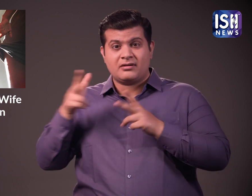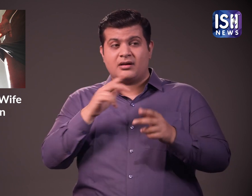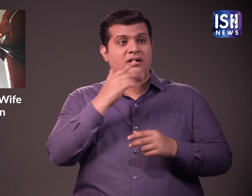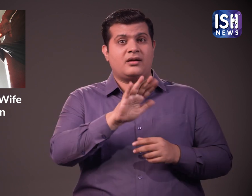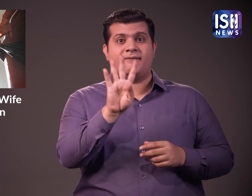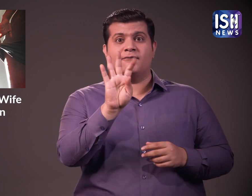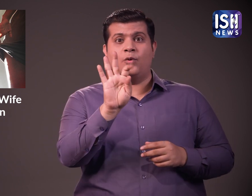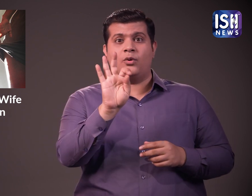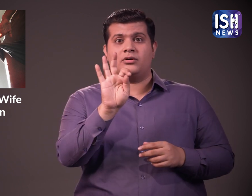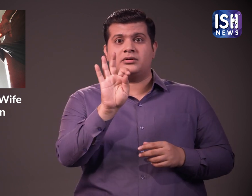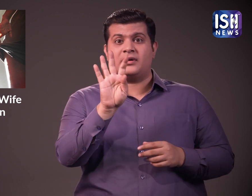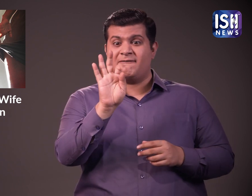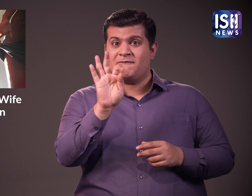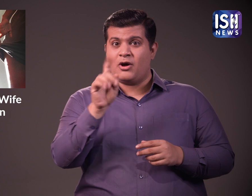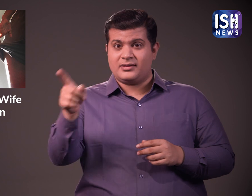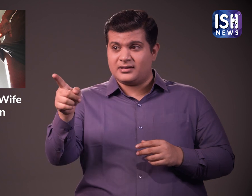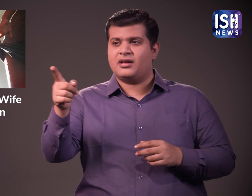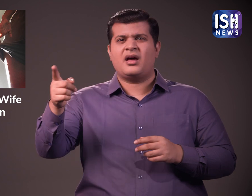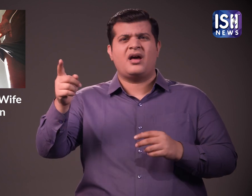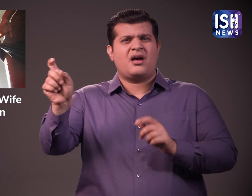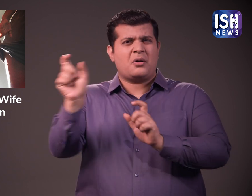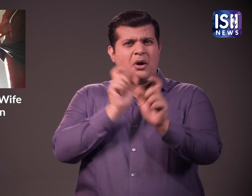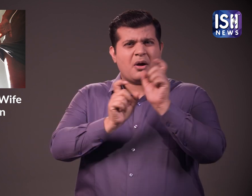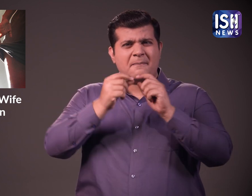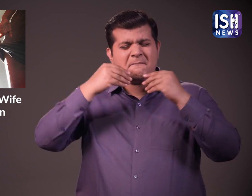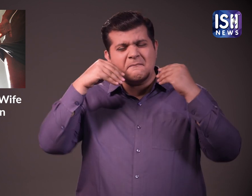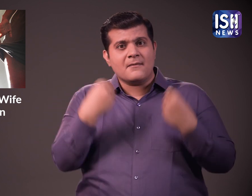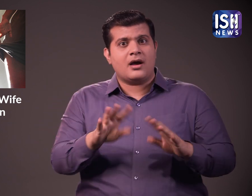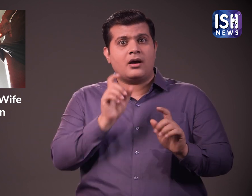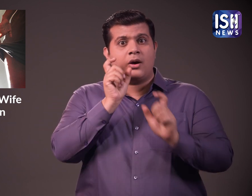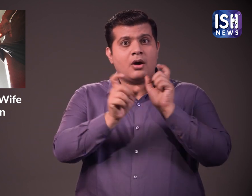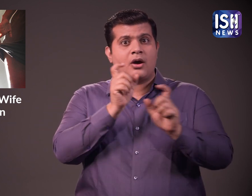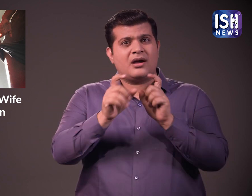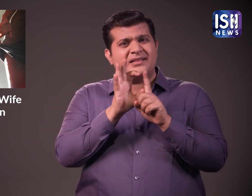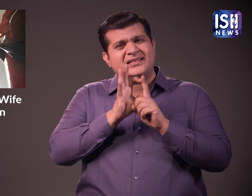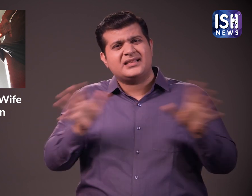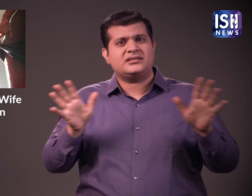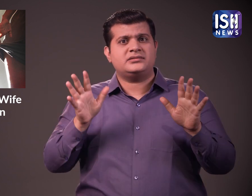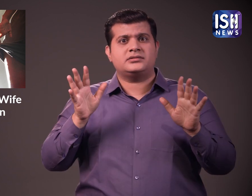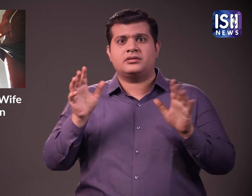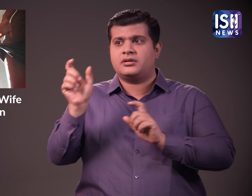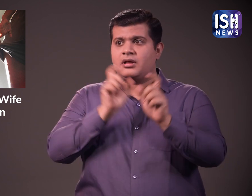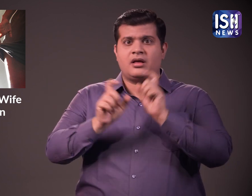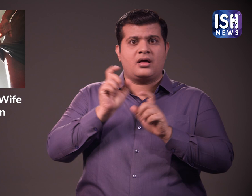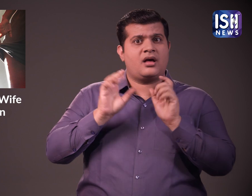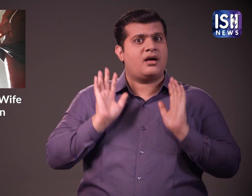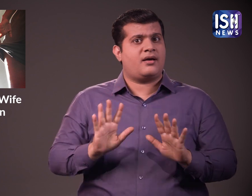जवान की पत्नी ने कहा मुझ पर 40 से ज़ादा लोगों ने हमला किया उन्होंने मुझे उपशप्ट कहे और अश्लिल भाशा का इस्तमाल